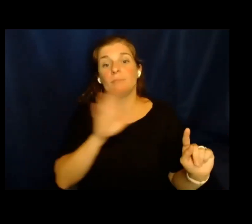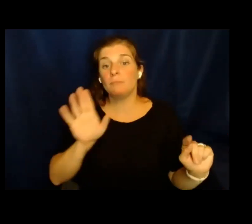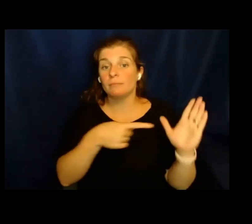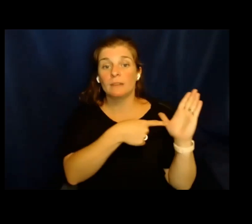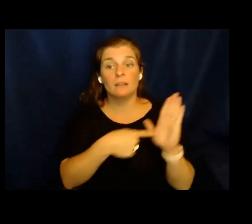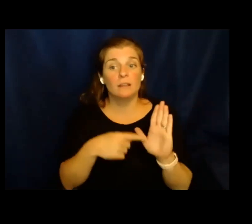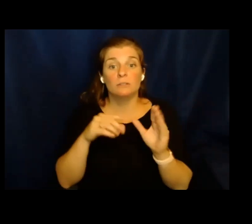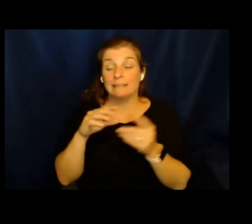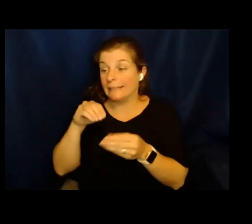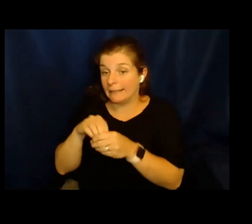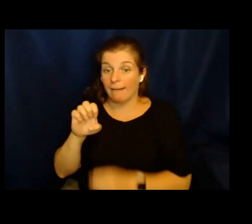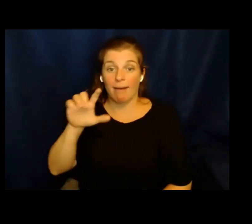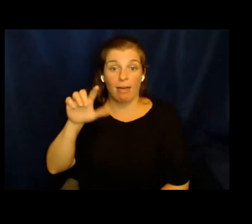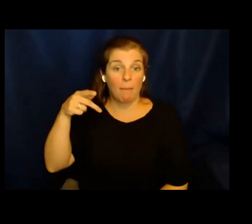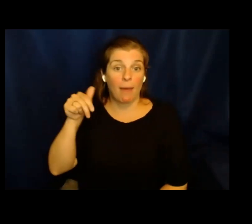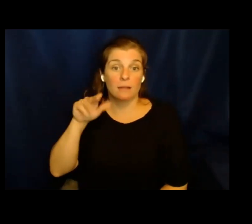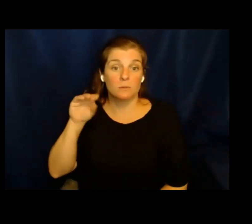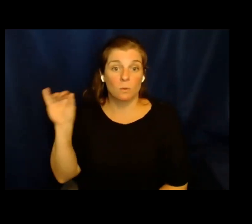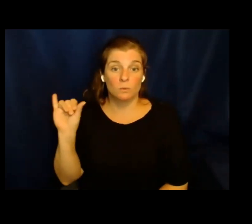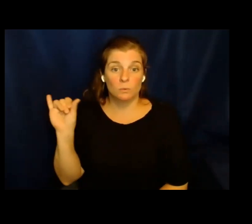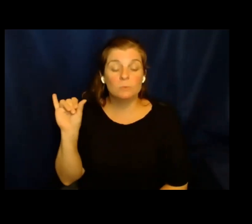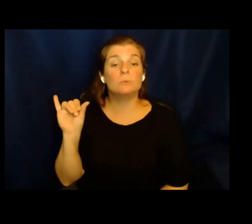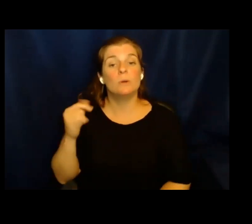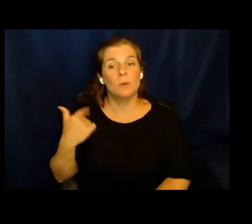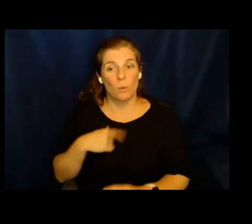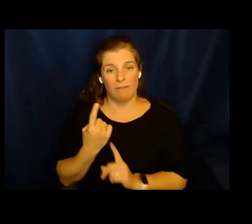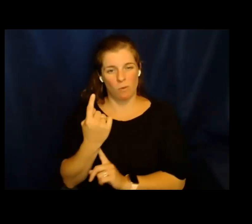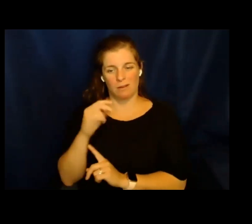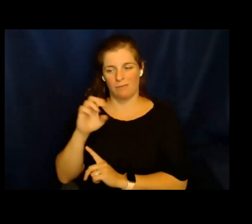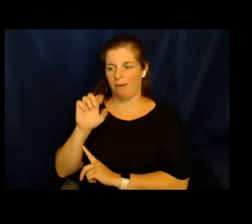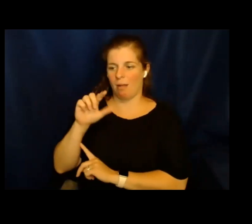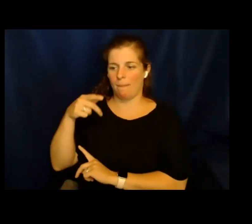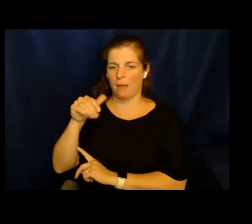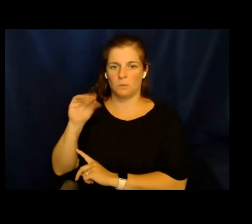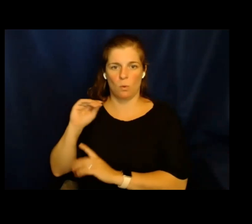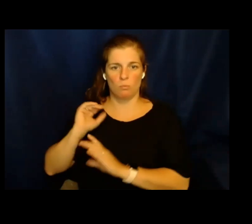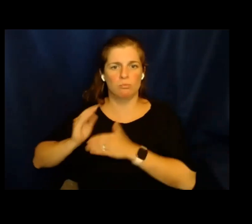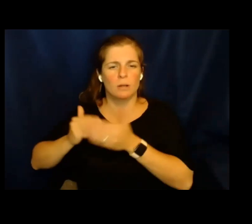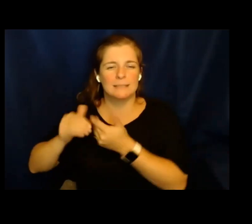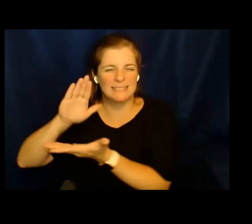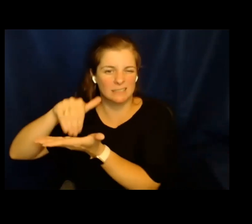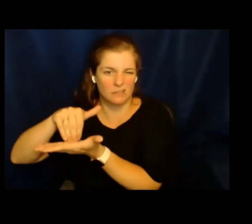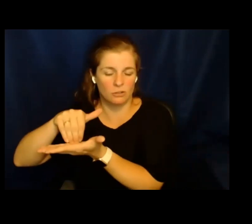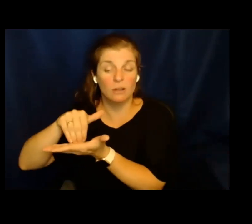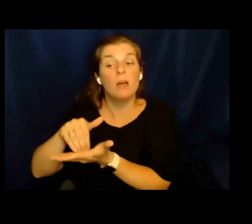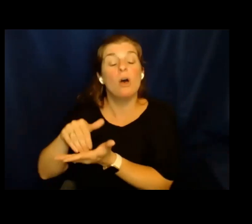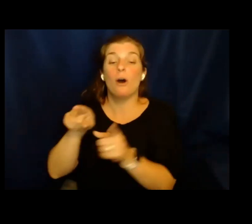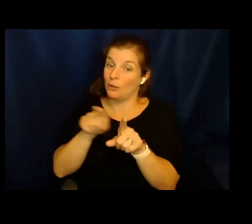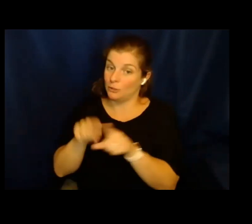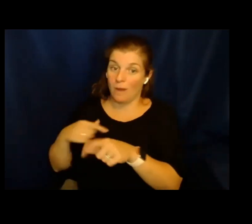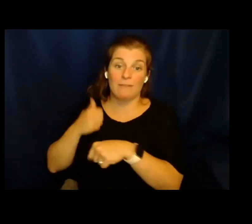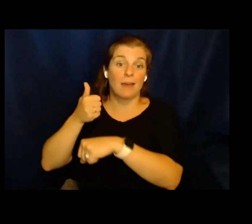reclusorios. Esto es así en el paso donde tenemos un centro de procesamiento. También ha habido